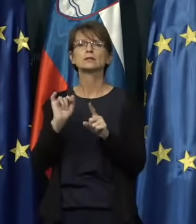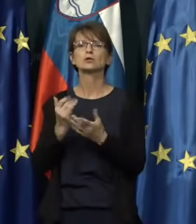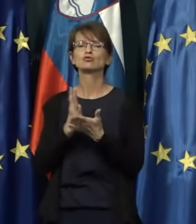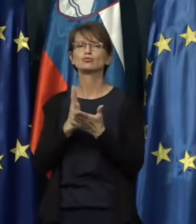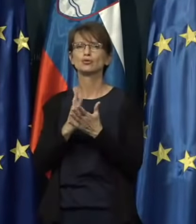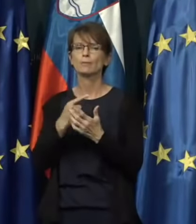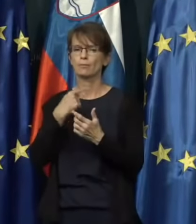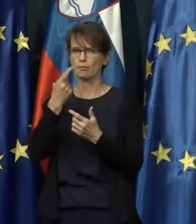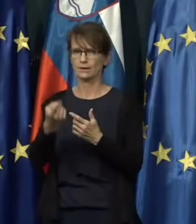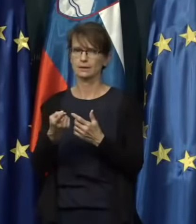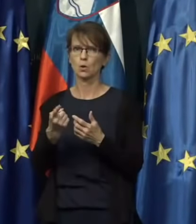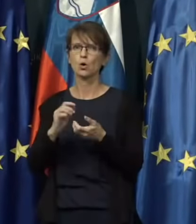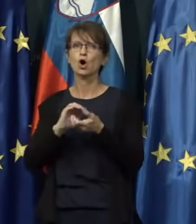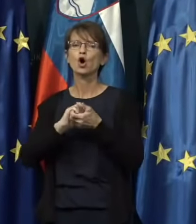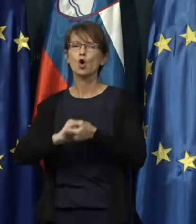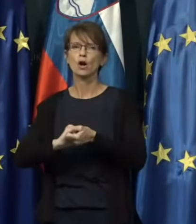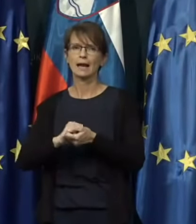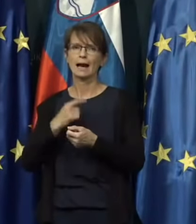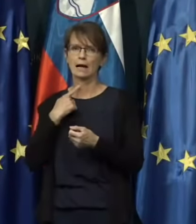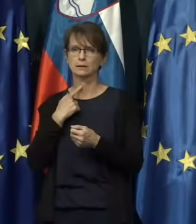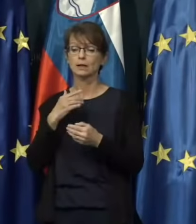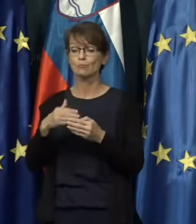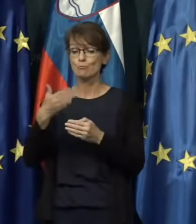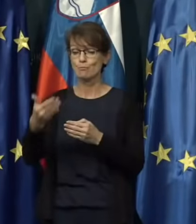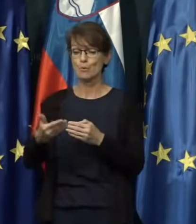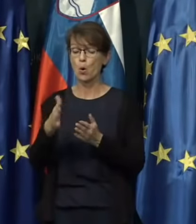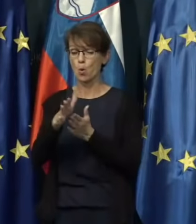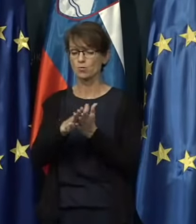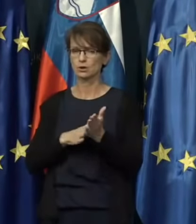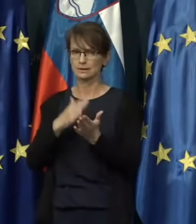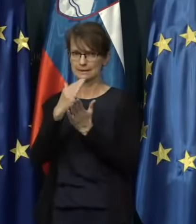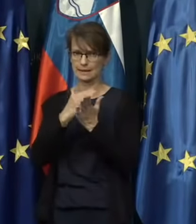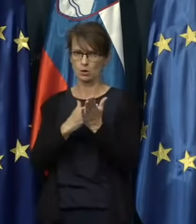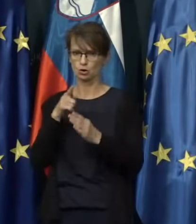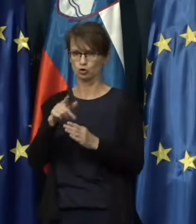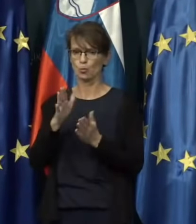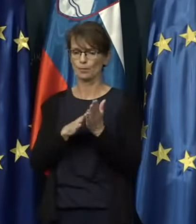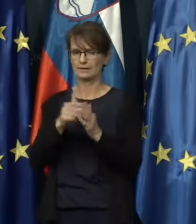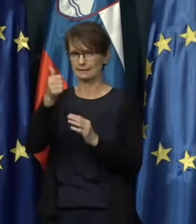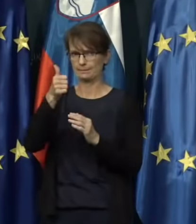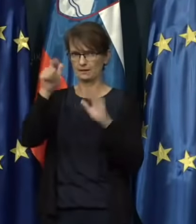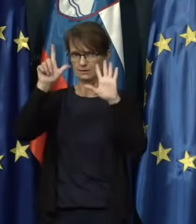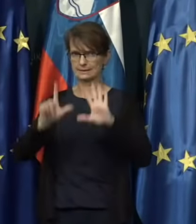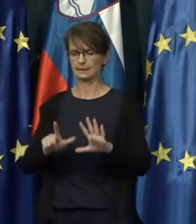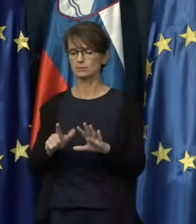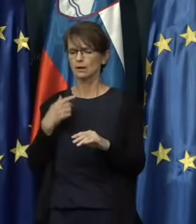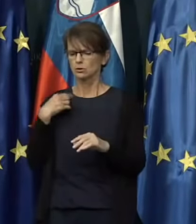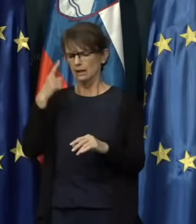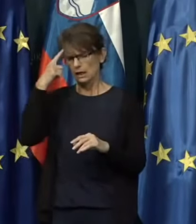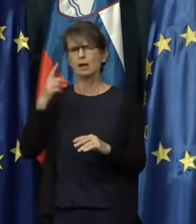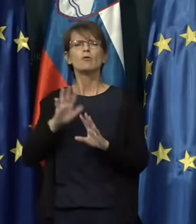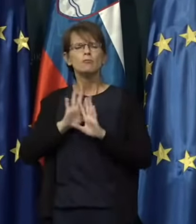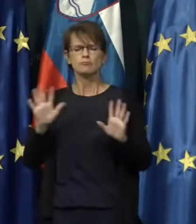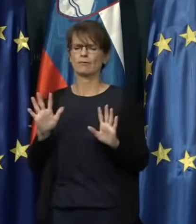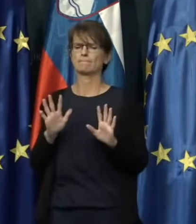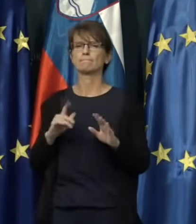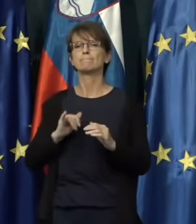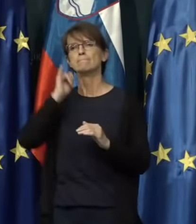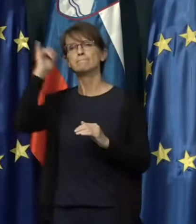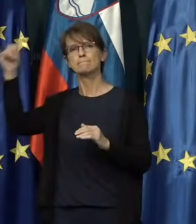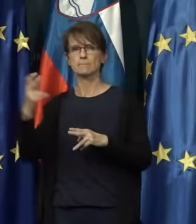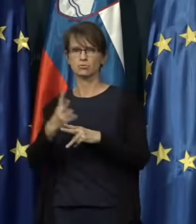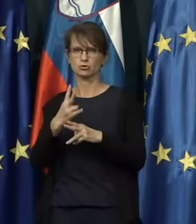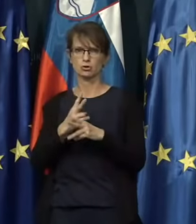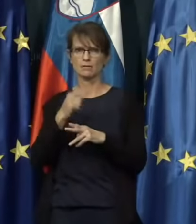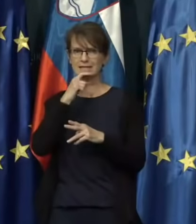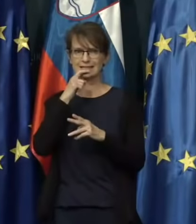torej po uveljavitvi zakona, ki je prvi sedmi. Torej, če greš zavestno v državo na rdečem seznamu,